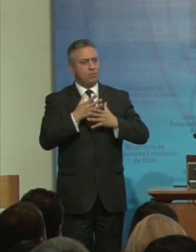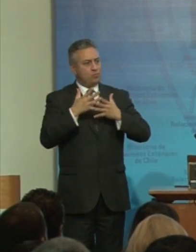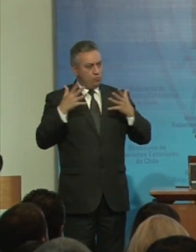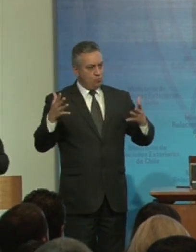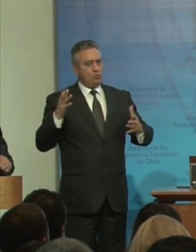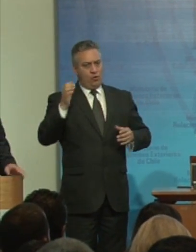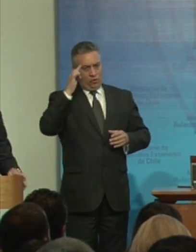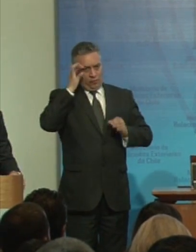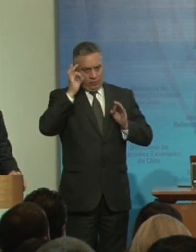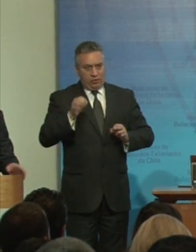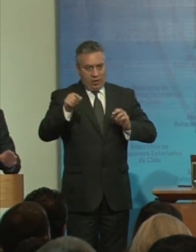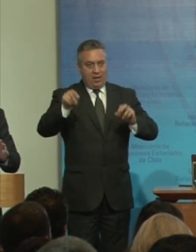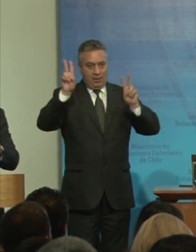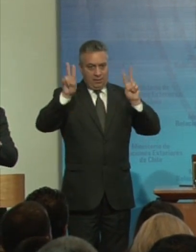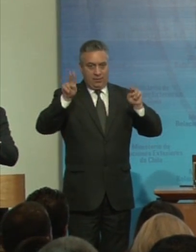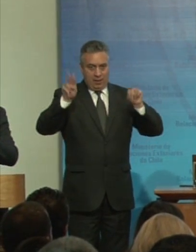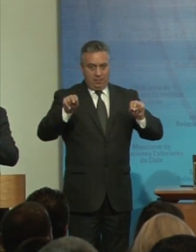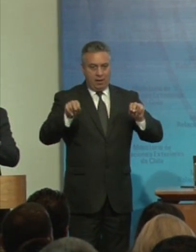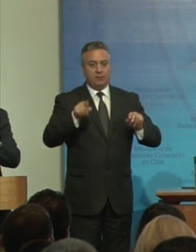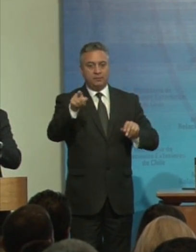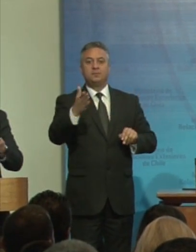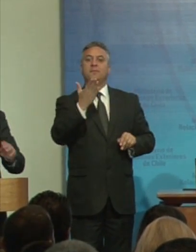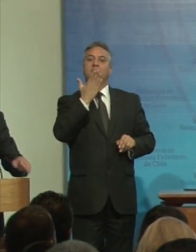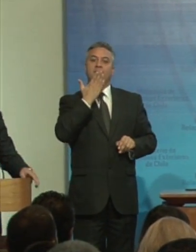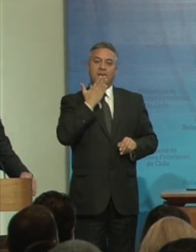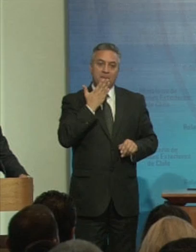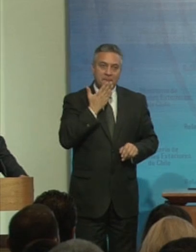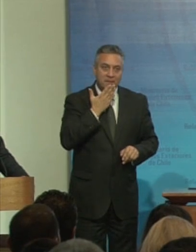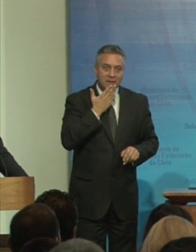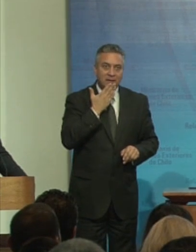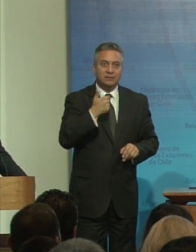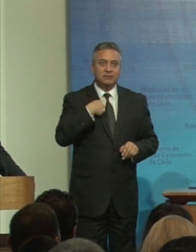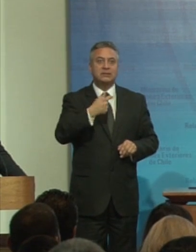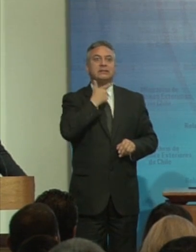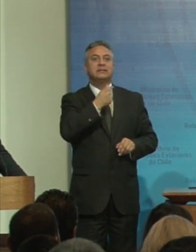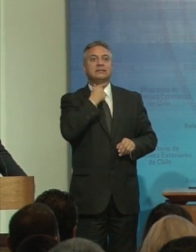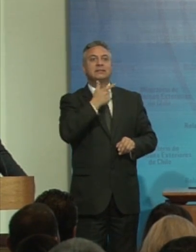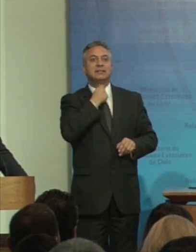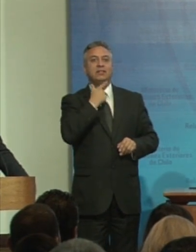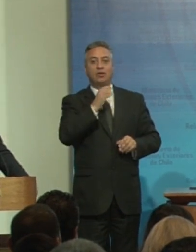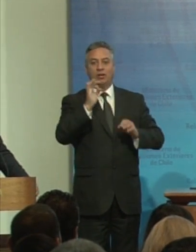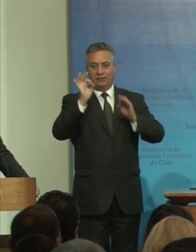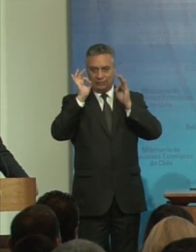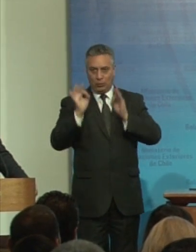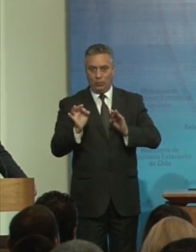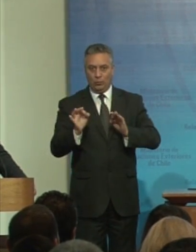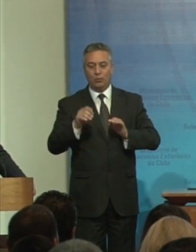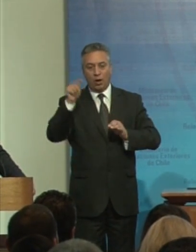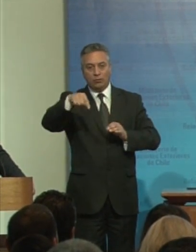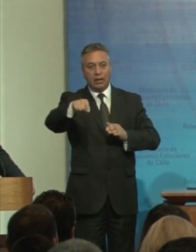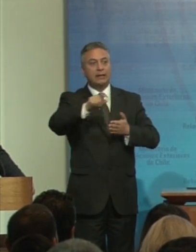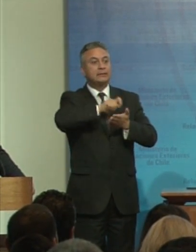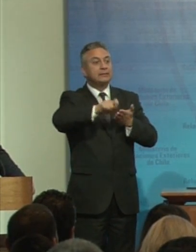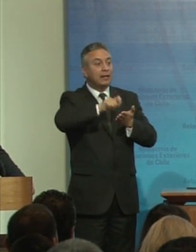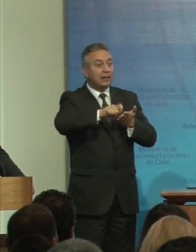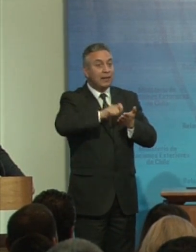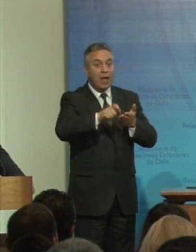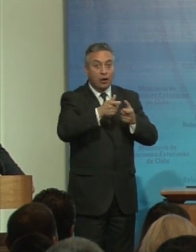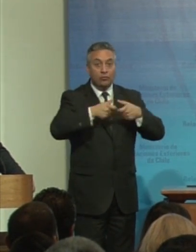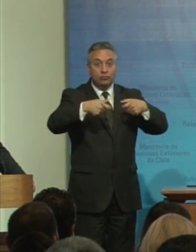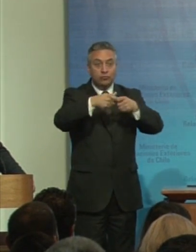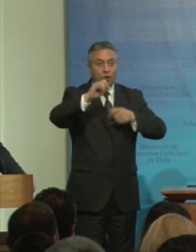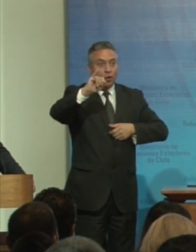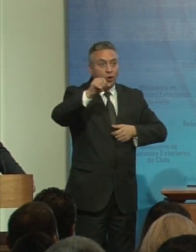en estos temas también quiero hacer y seguramente está por ahí el secretario del comité Jorge